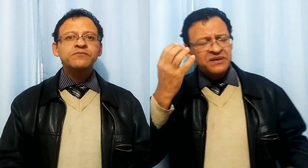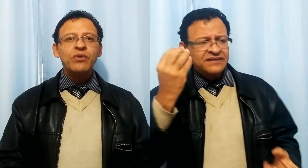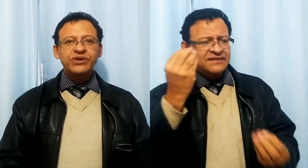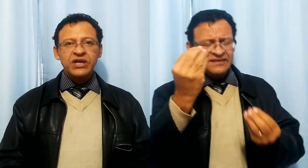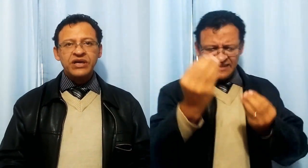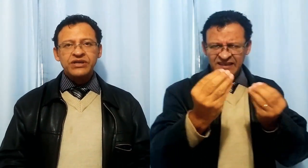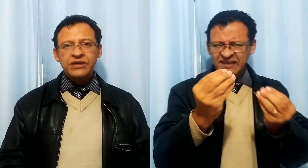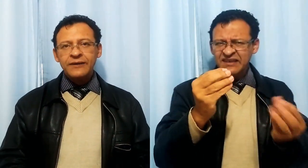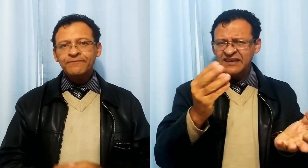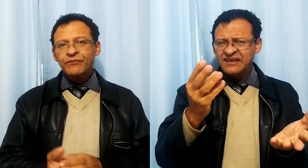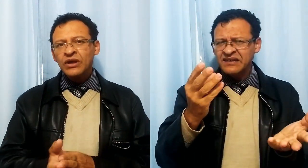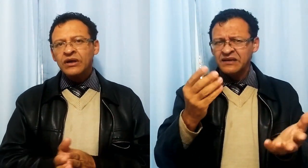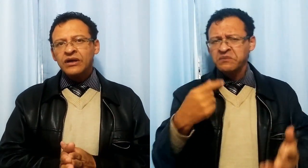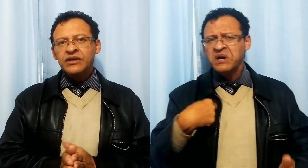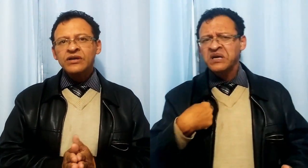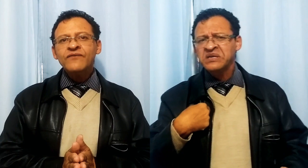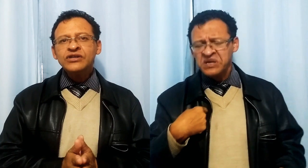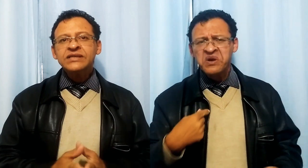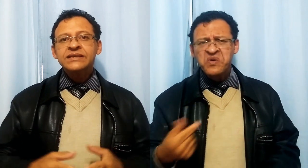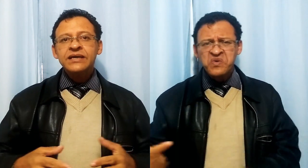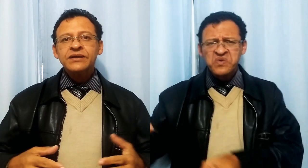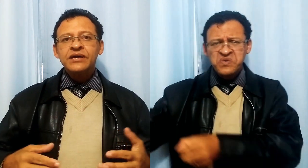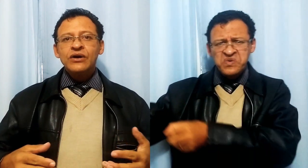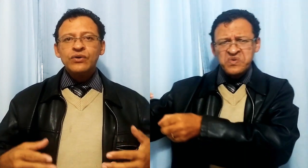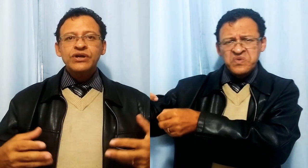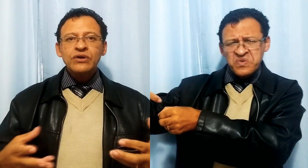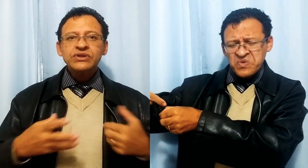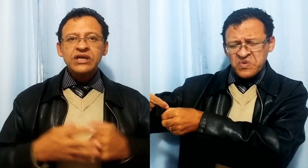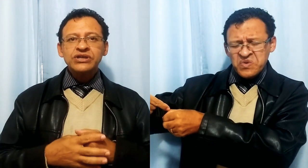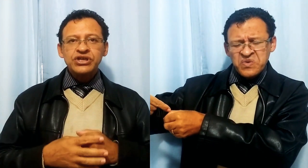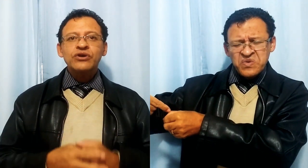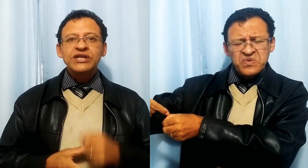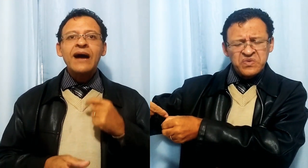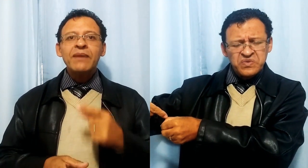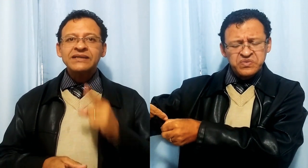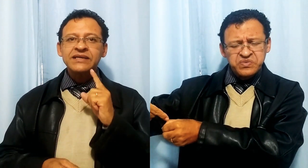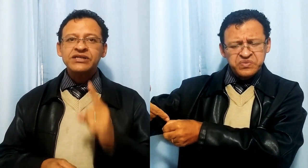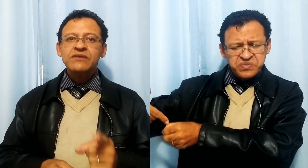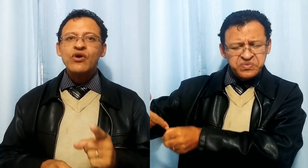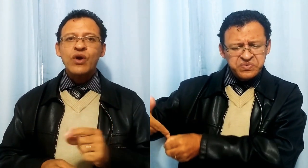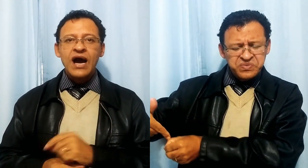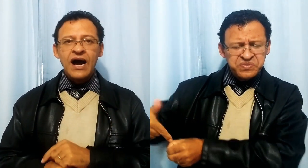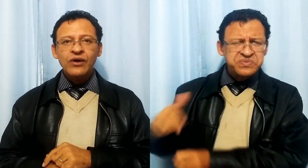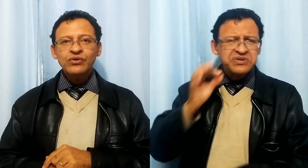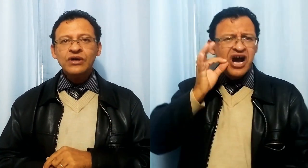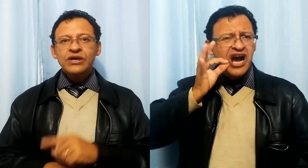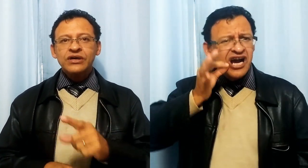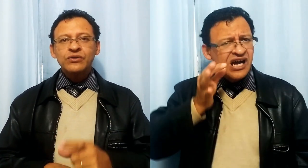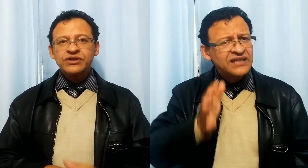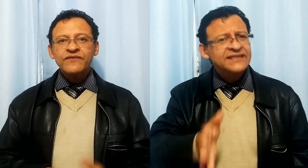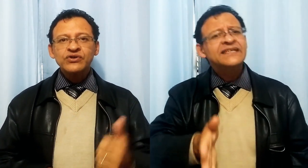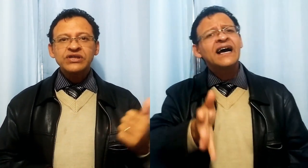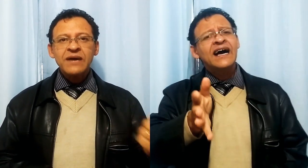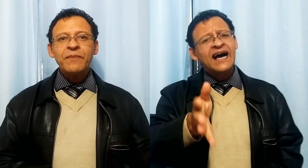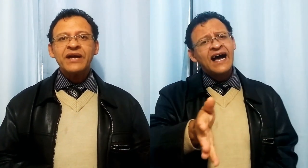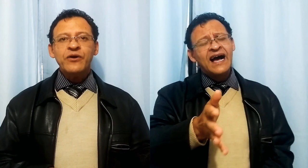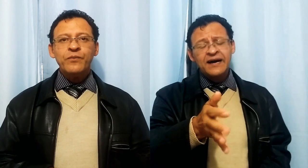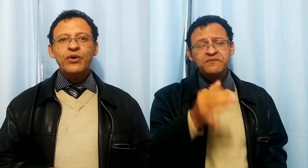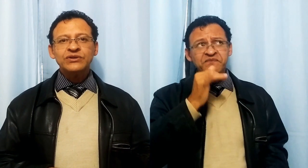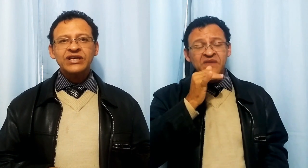potente, né? Então eu vou dizer o que eu senti, eu já abasteci meu carro, inclusive eu separei um pouco de